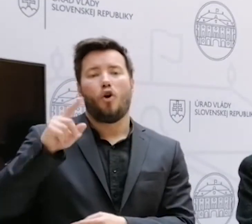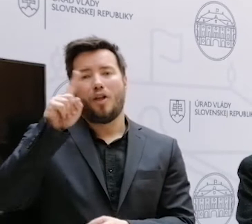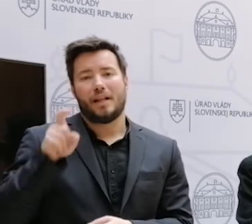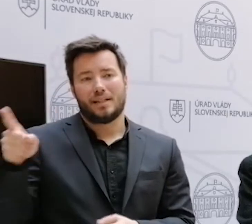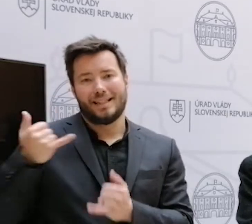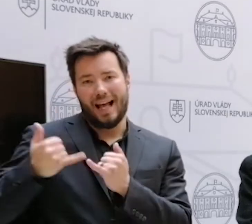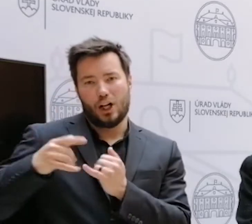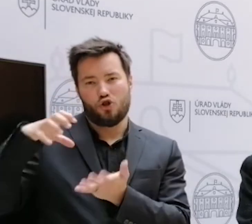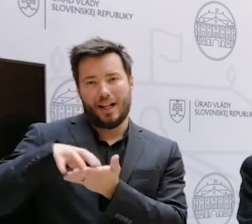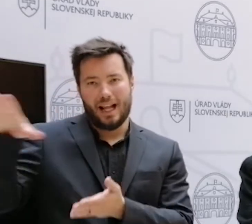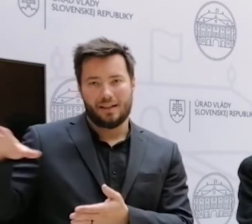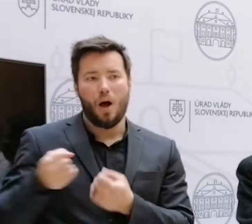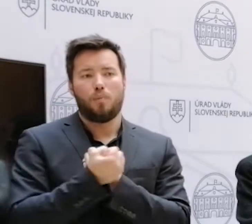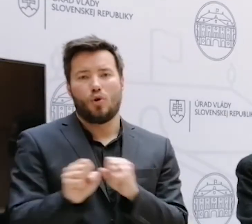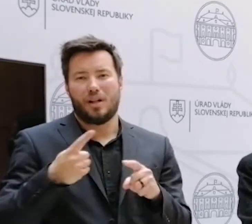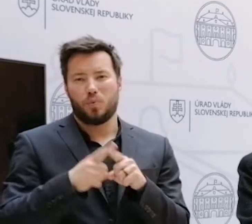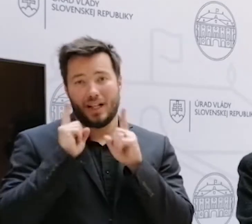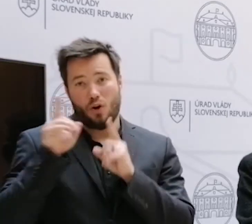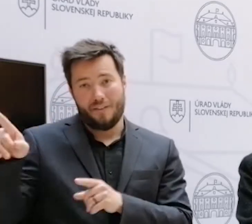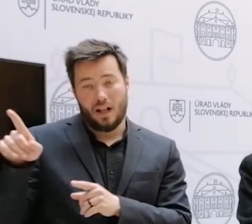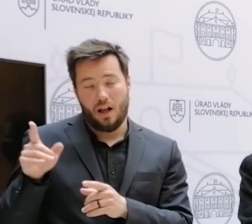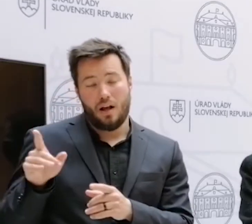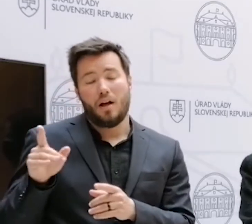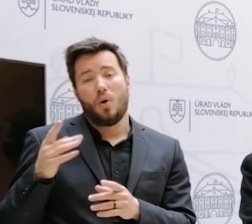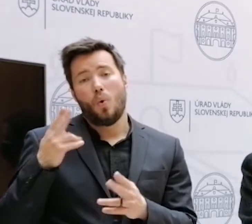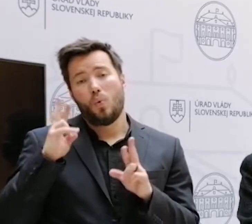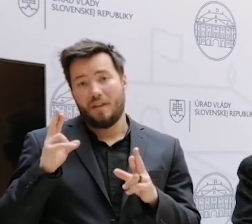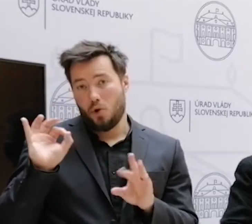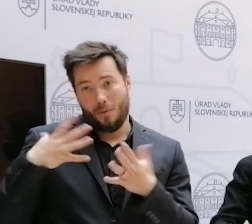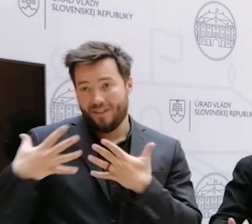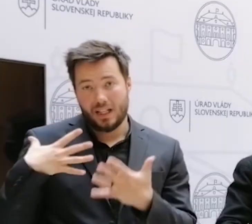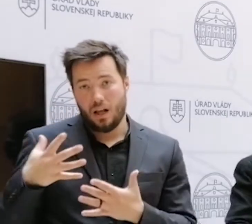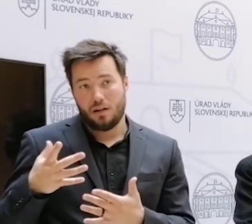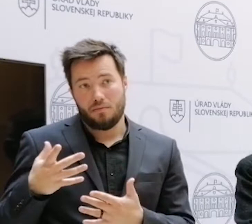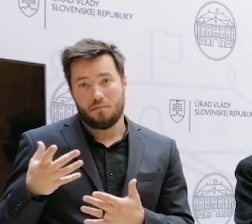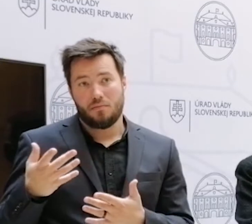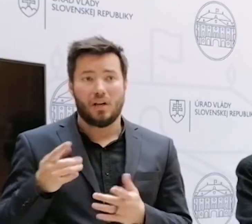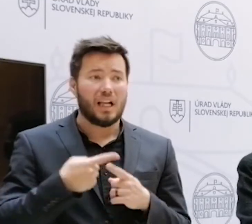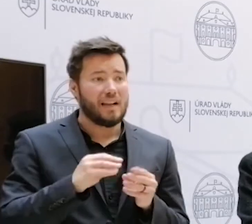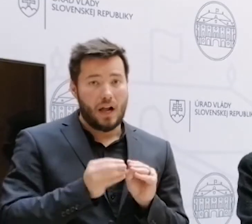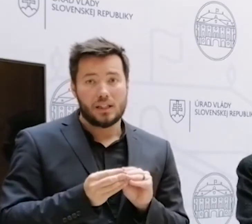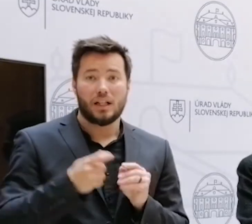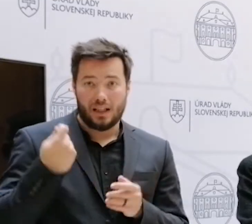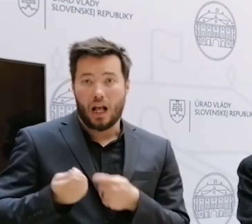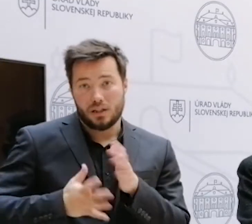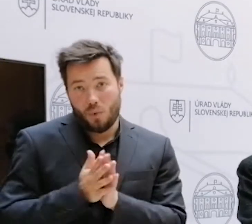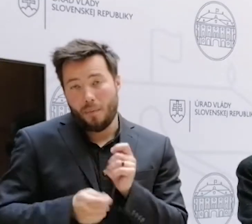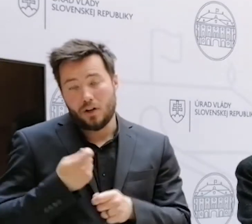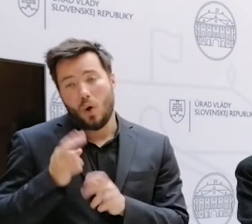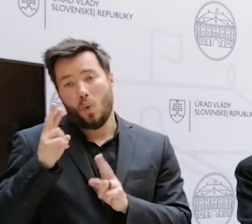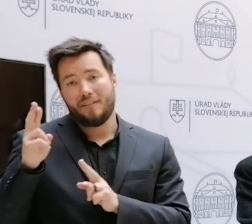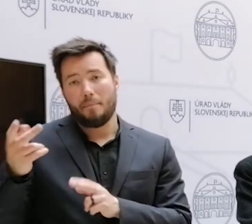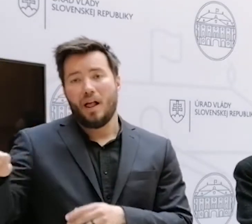Tak snažíme sa mať dobré vzťahy s Bosnou a Hercegovinou. Tak ja dúfam, že to bude obojstranné a budeme pokračovať ako pri iných veciach. A daná osoba bude